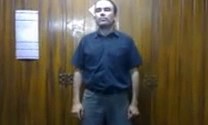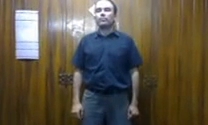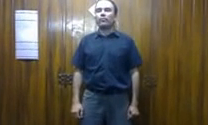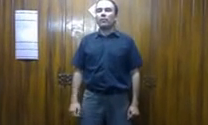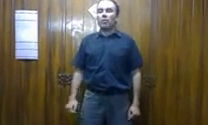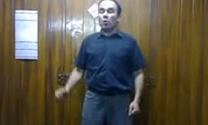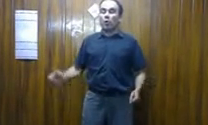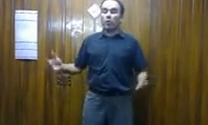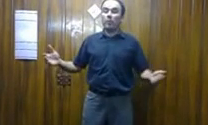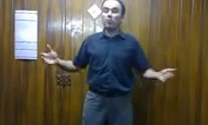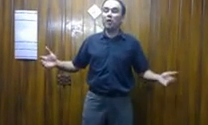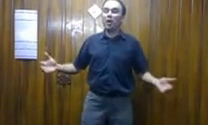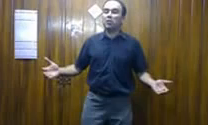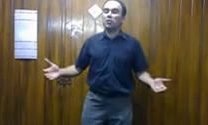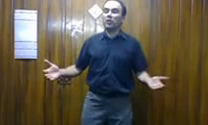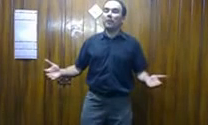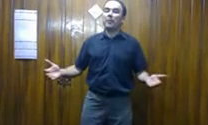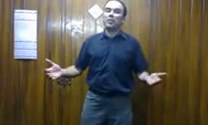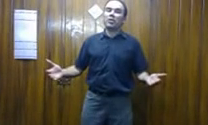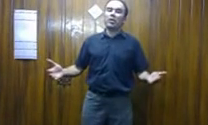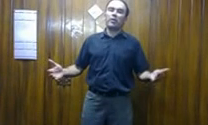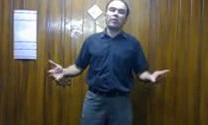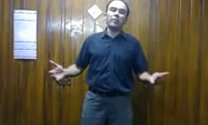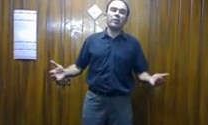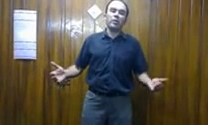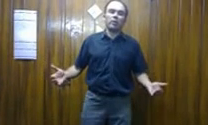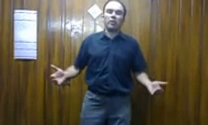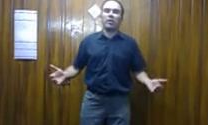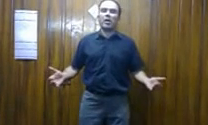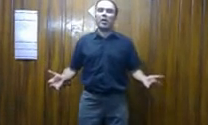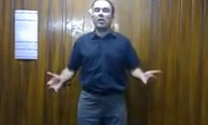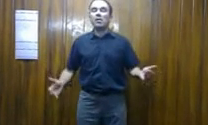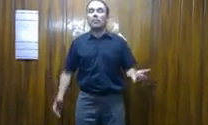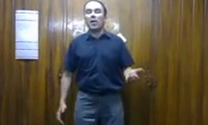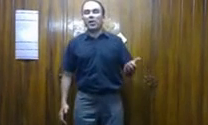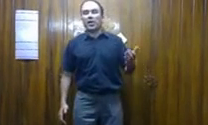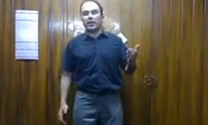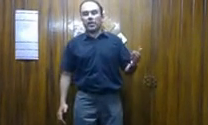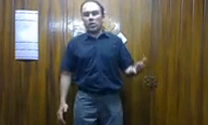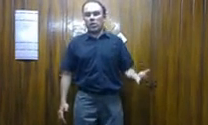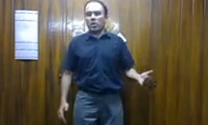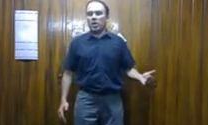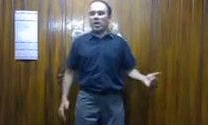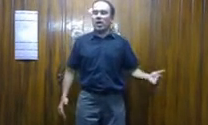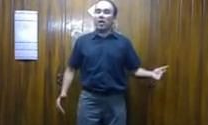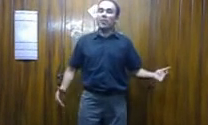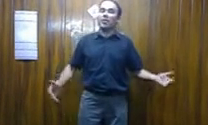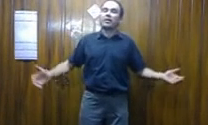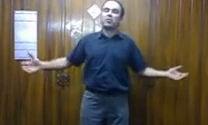Adiós, muchachos, compañeros de mi vida, barraquina de aquel